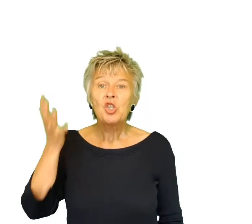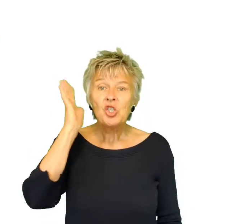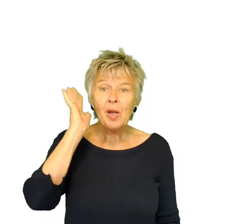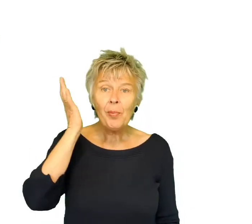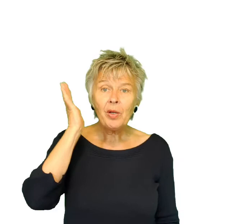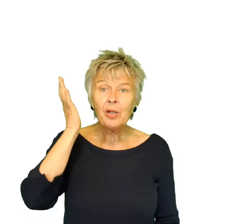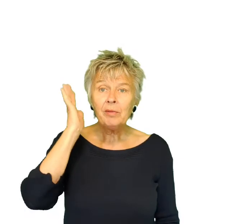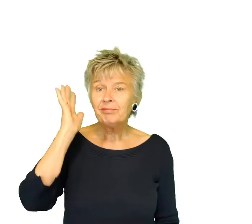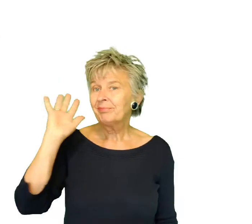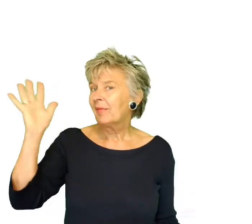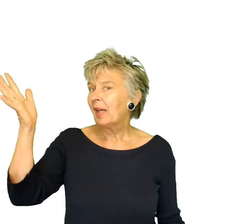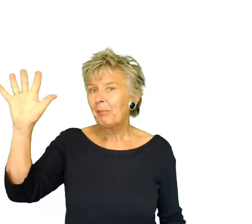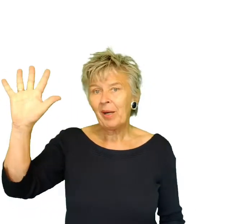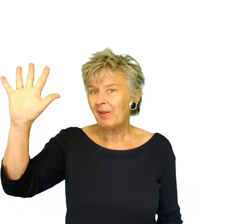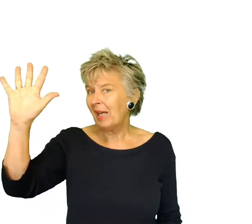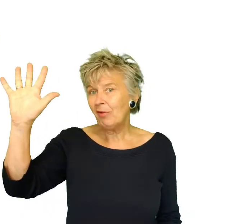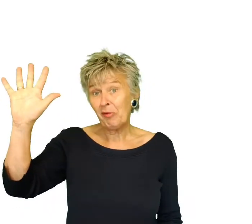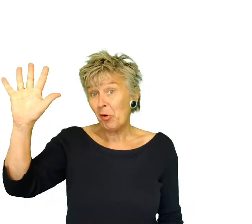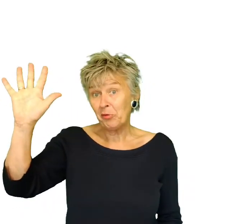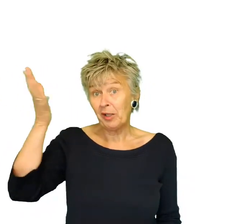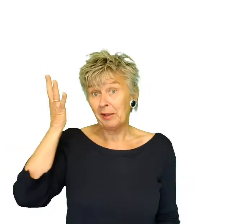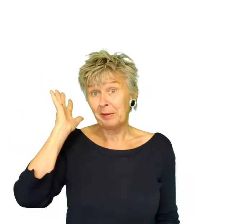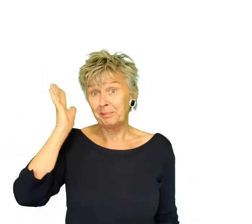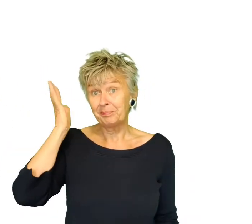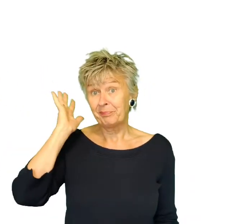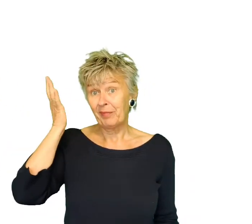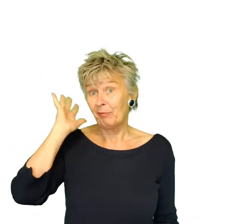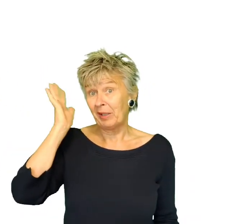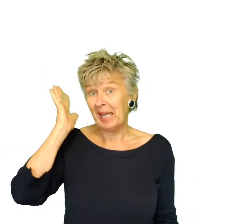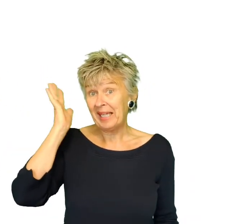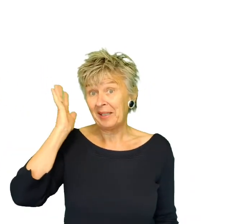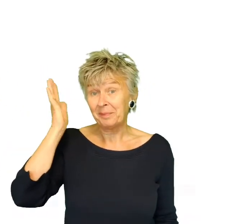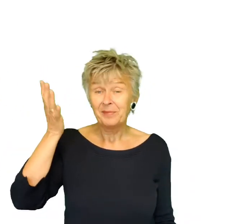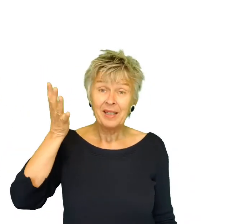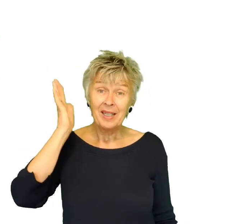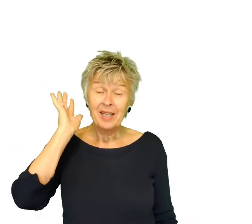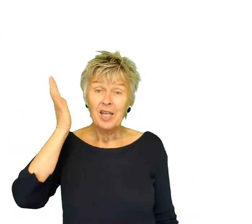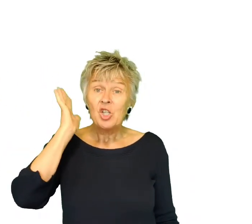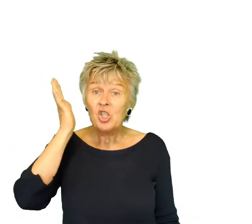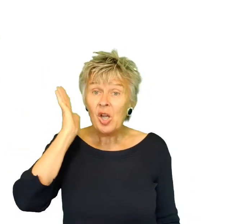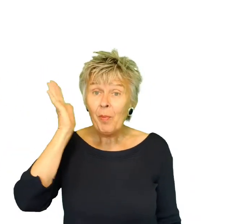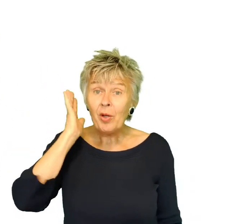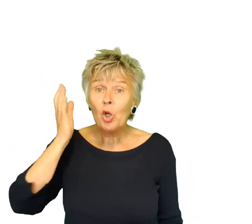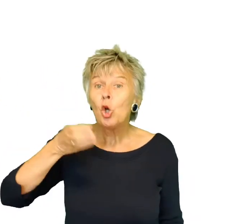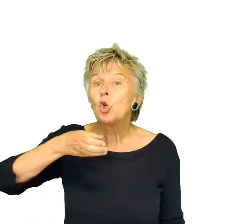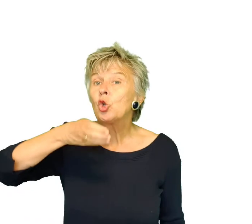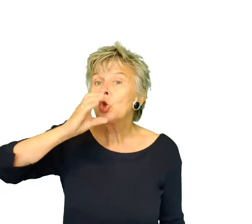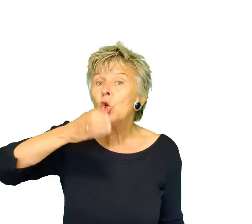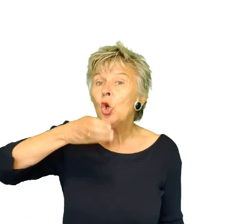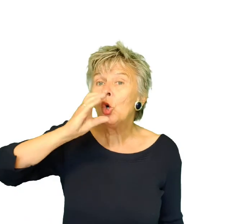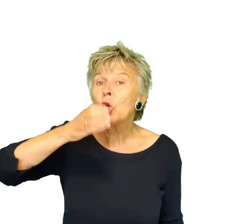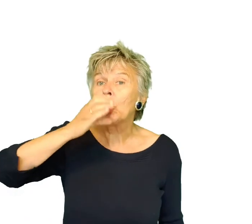Sappige. Dat pakken we even gewoon van het lekkere. Sappige slokken.